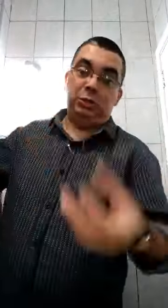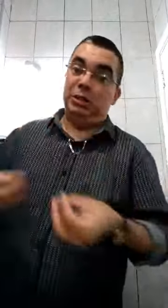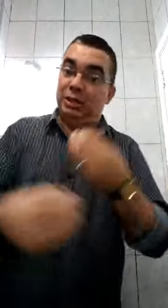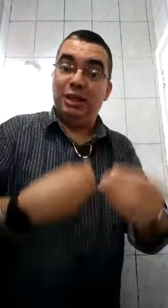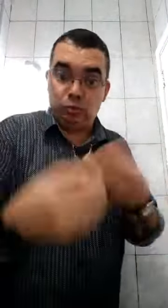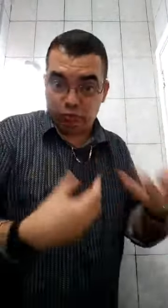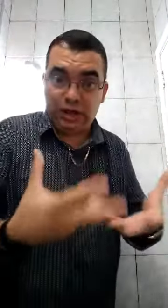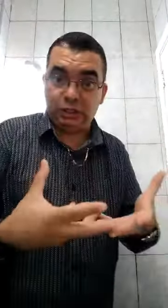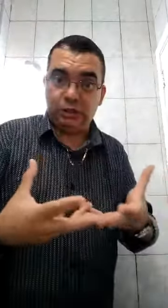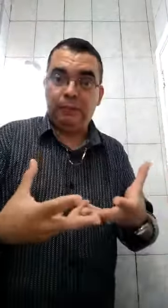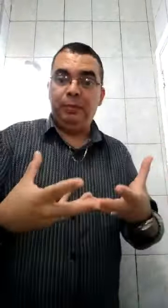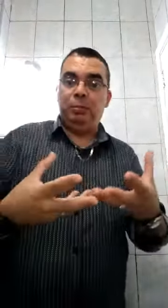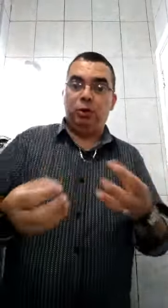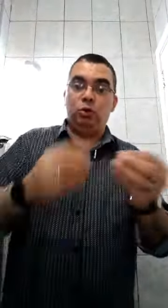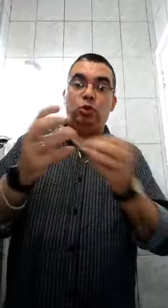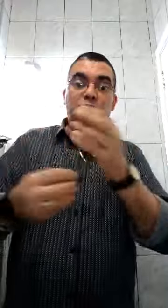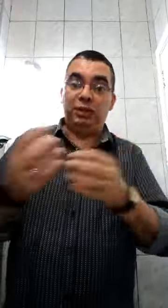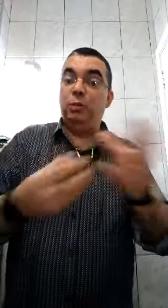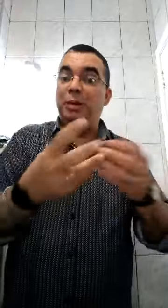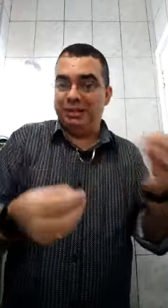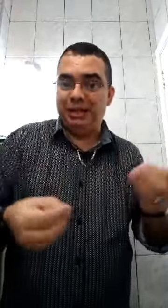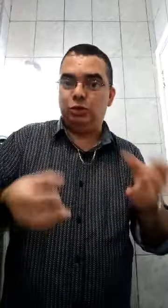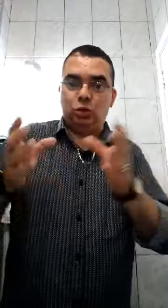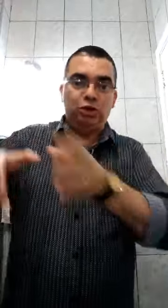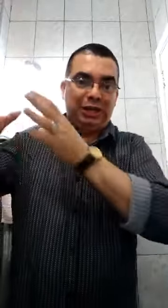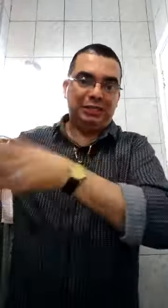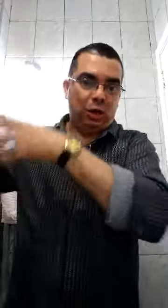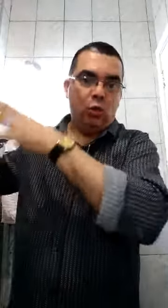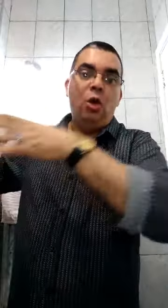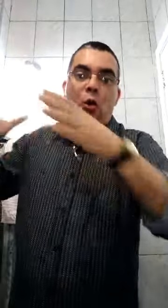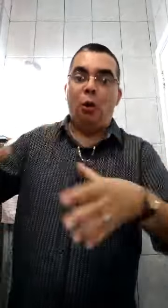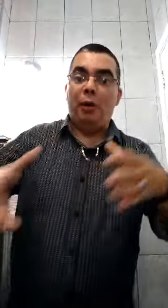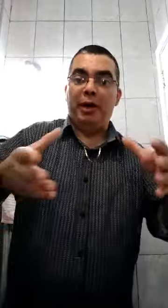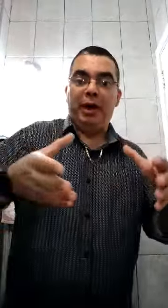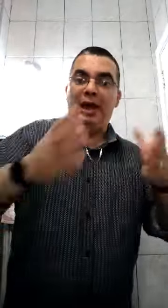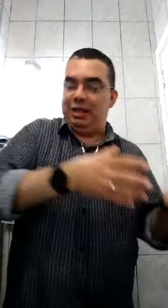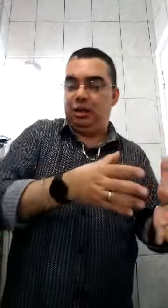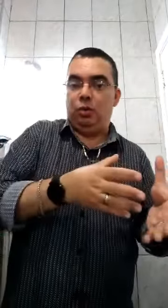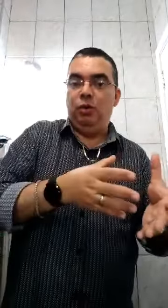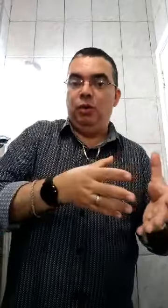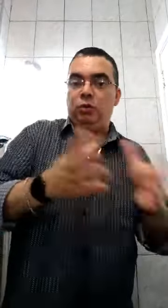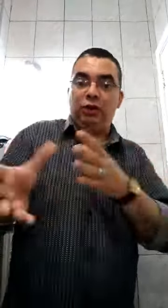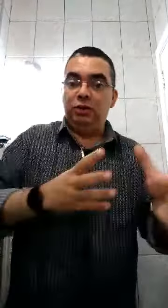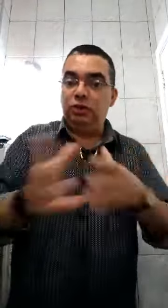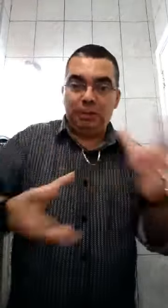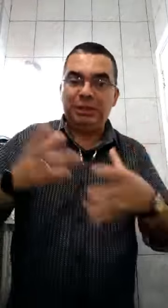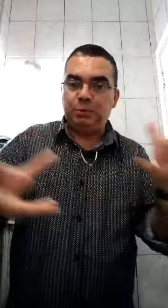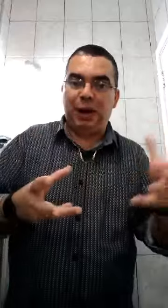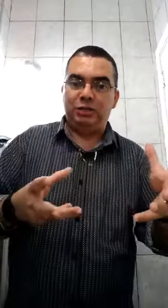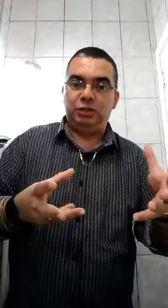LGBT, faz, porque eu não tô defendendo bandeira só de casal hétero. Eu tô falando de ambas as partes.